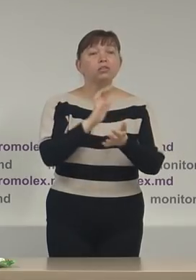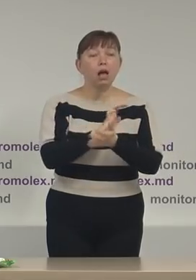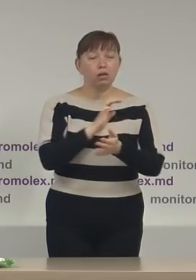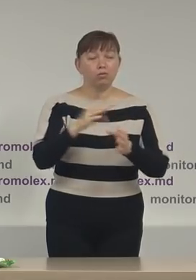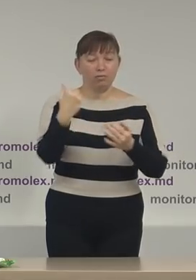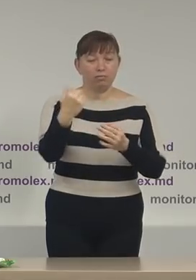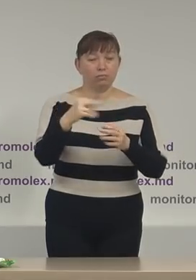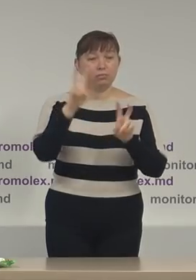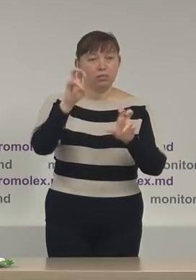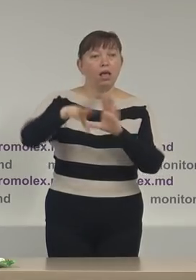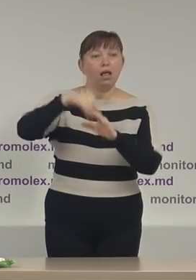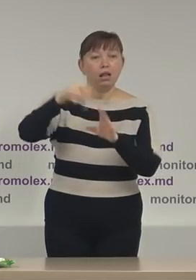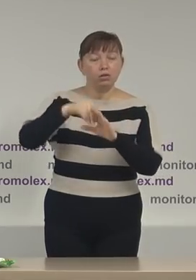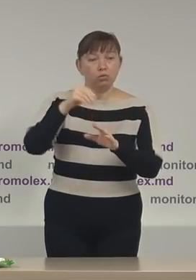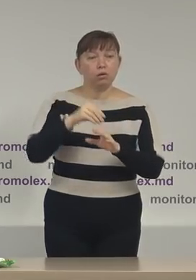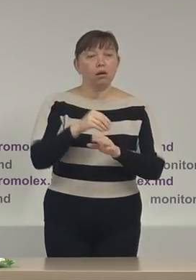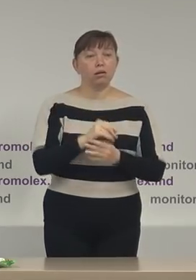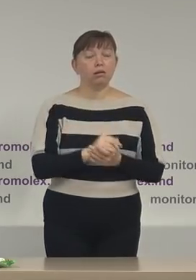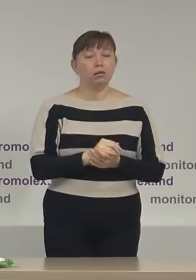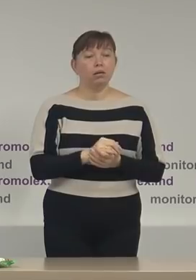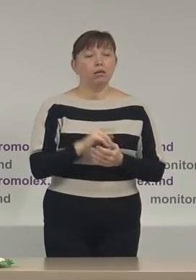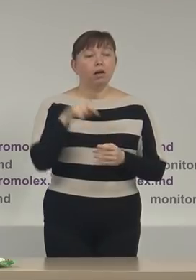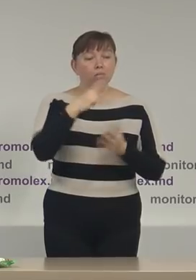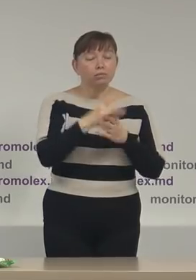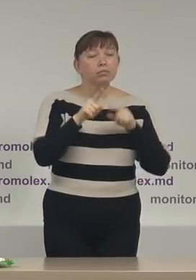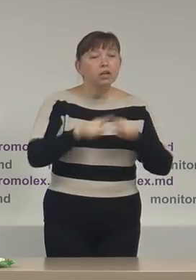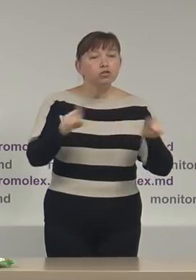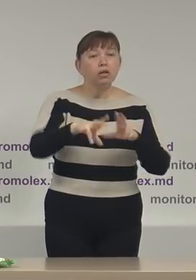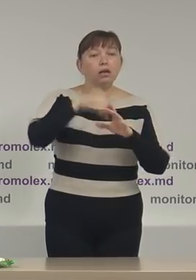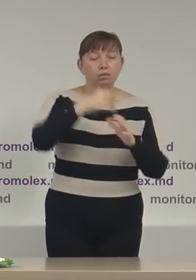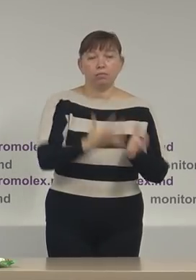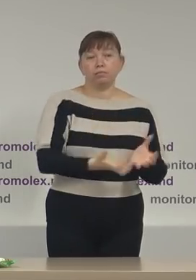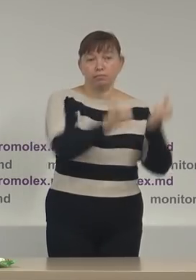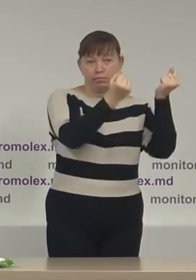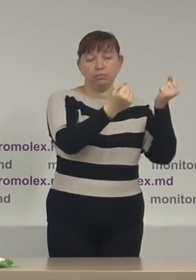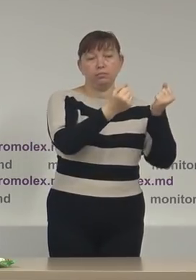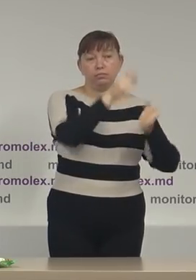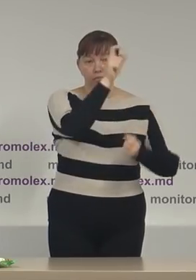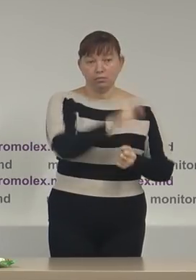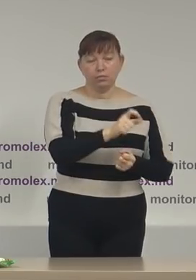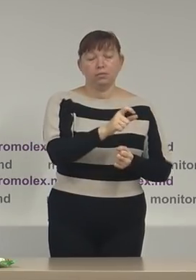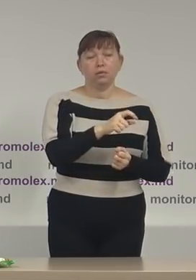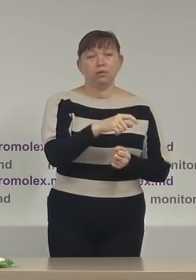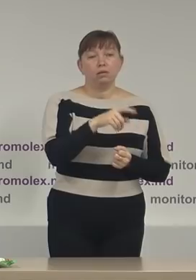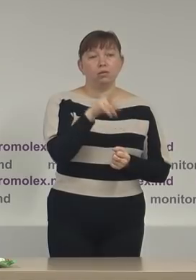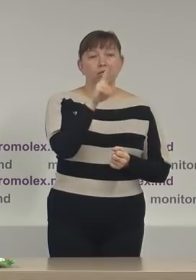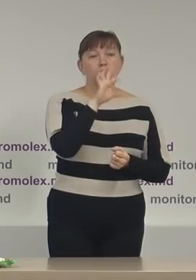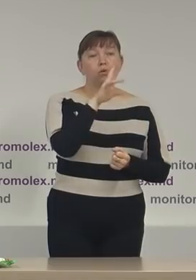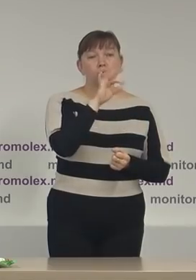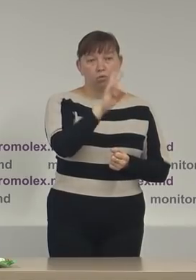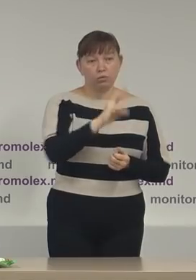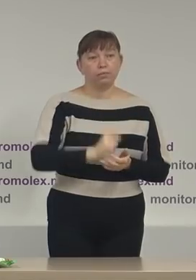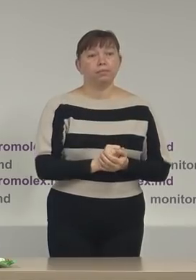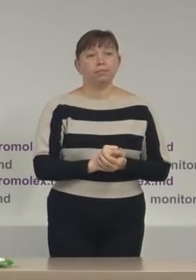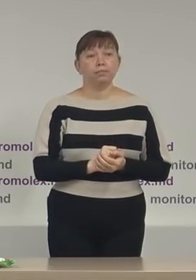electoral cu materiale de agitație electorală în făvarea concurentului candidatului independent Igor